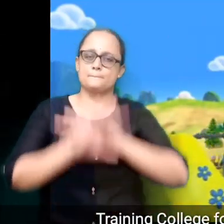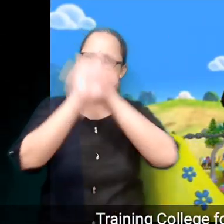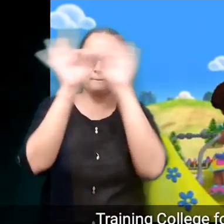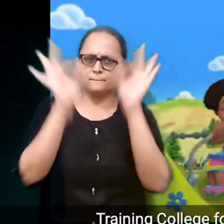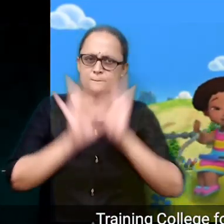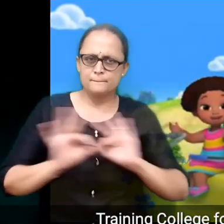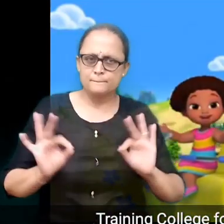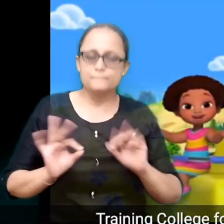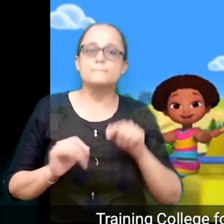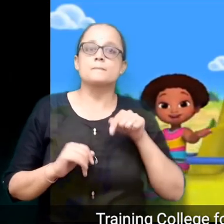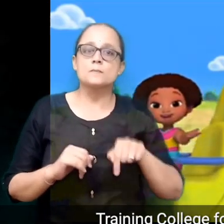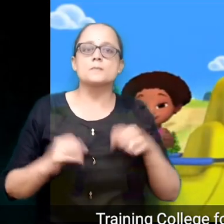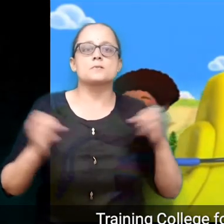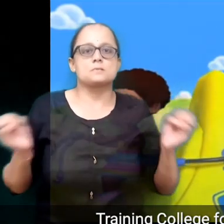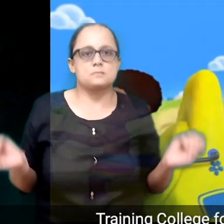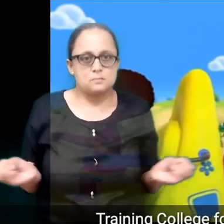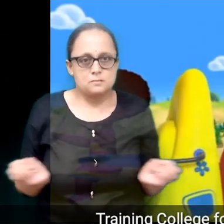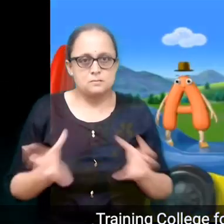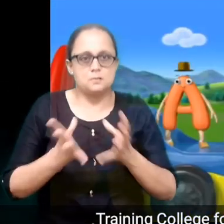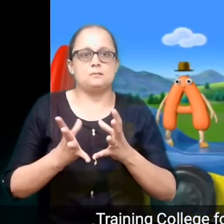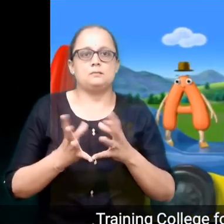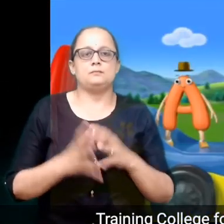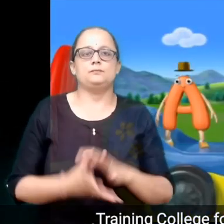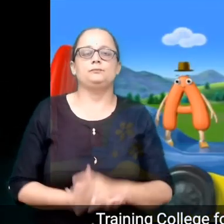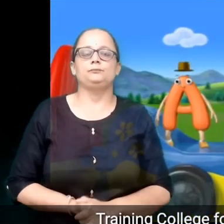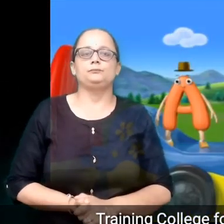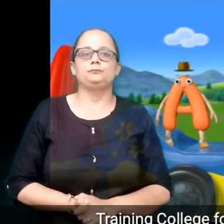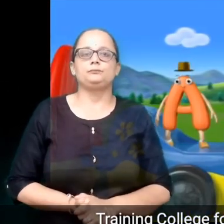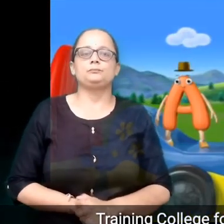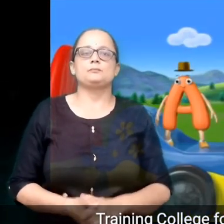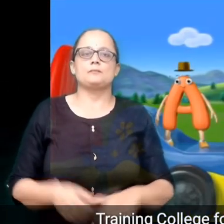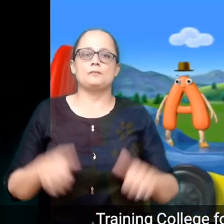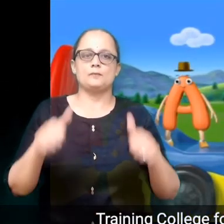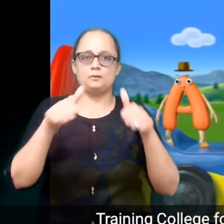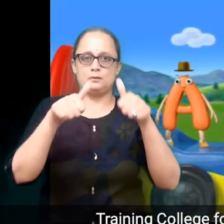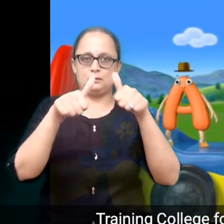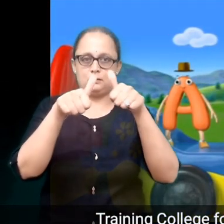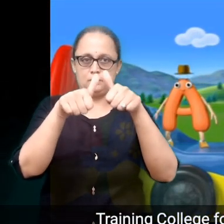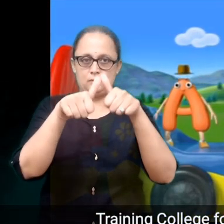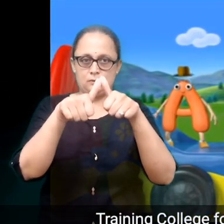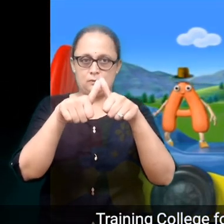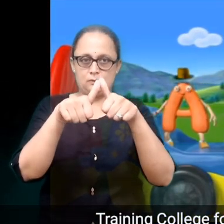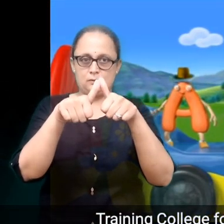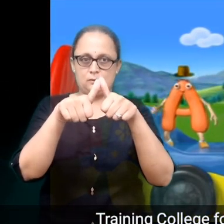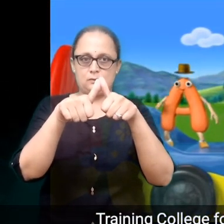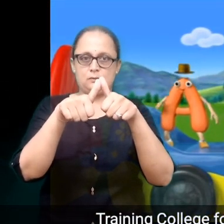चालू करिये गे,